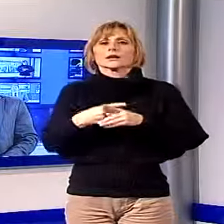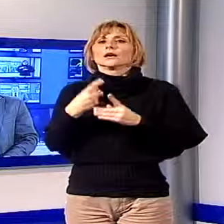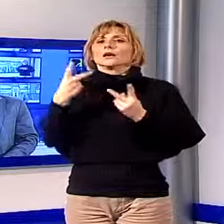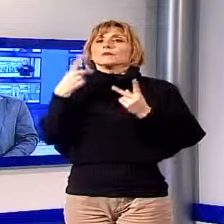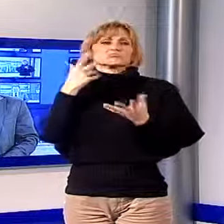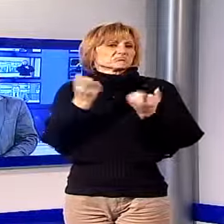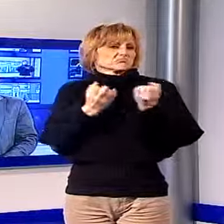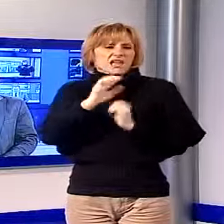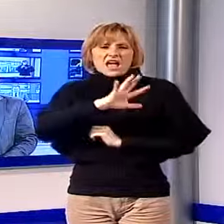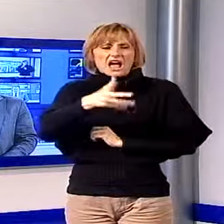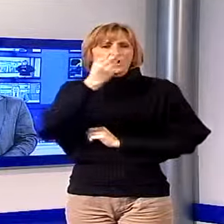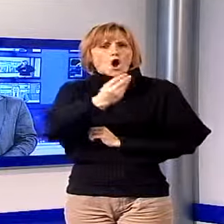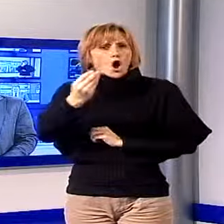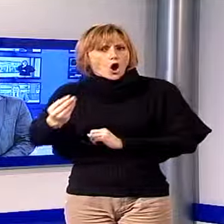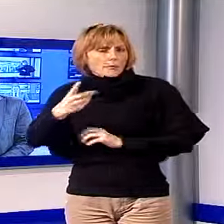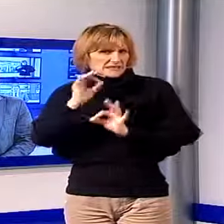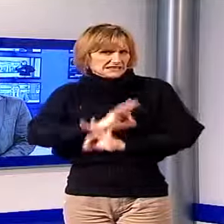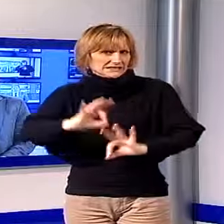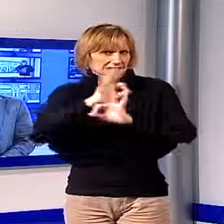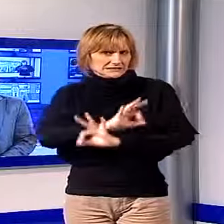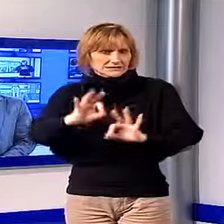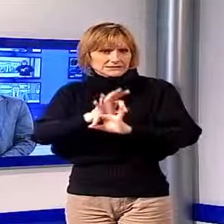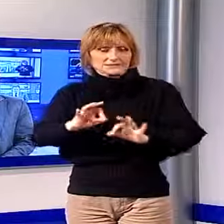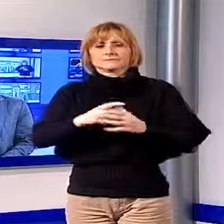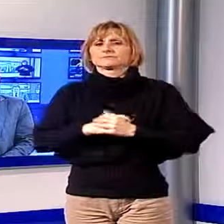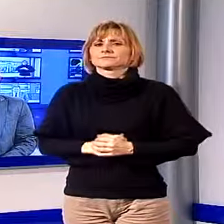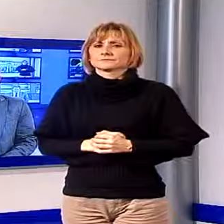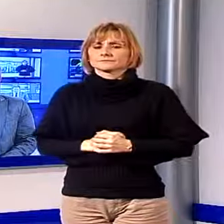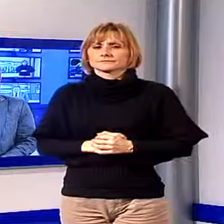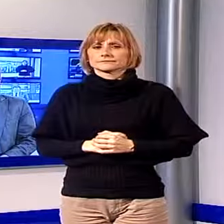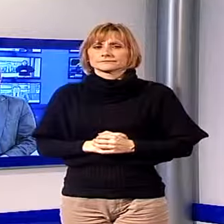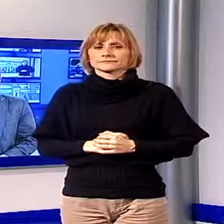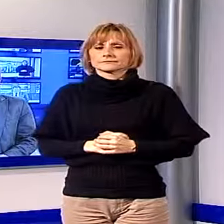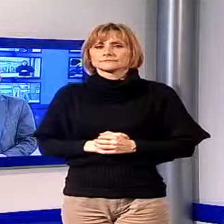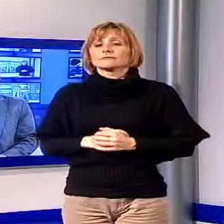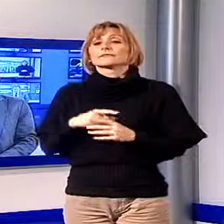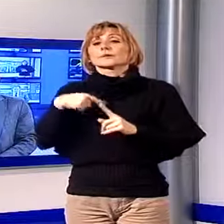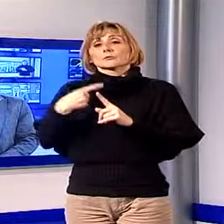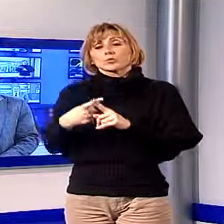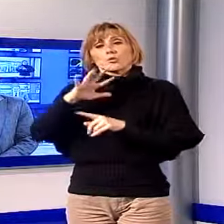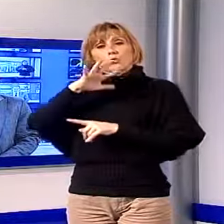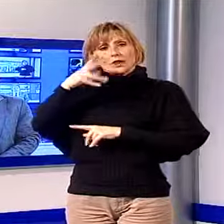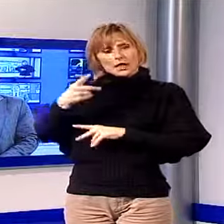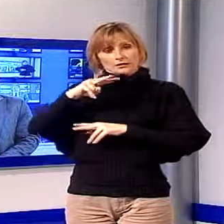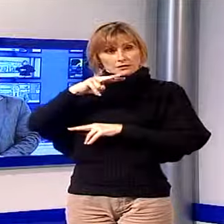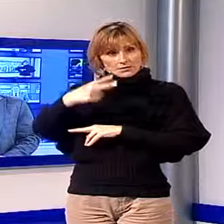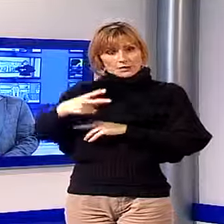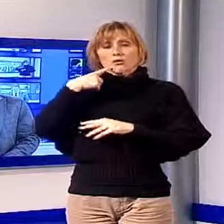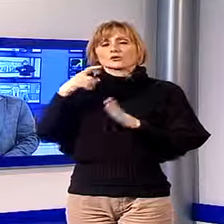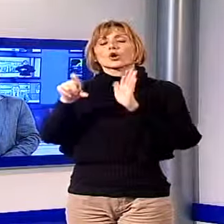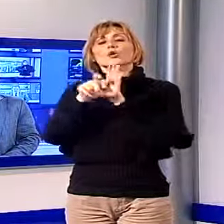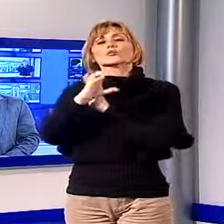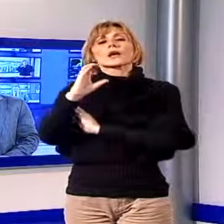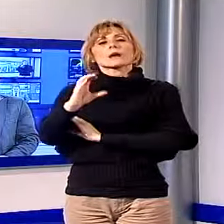state trafugate le opere che l'artista aveva nel suo studio. Il comune di Camaiore interviene per